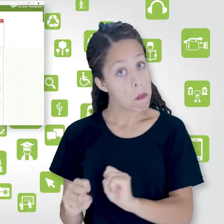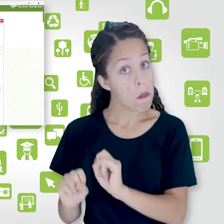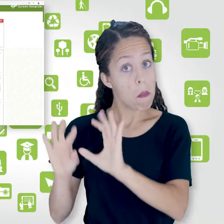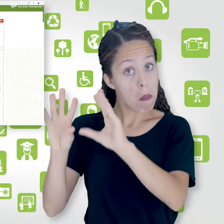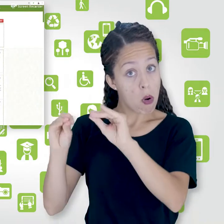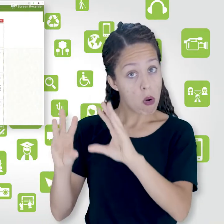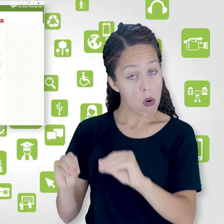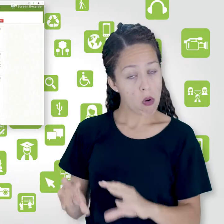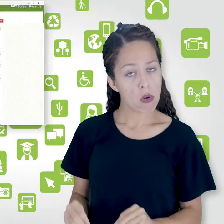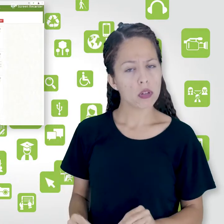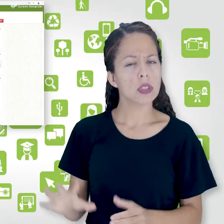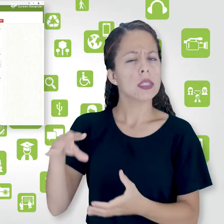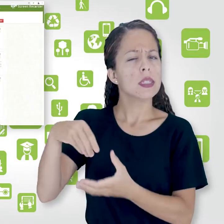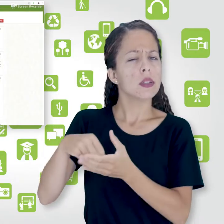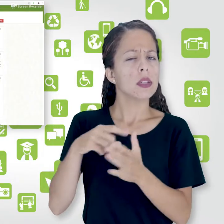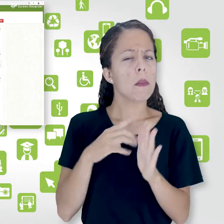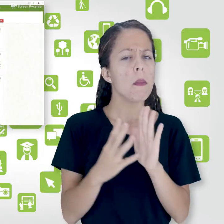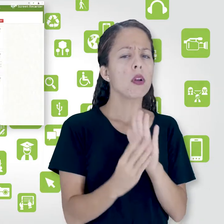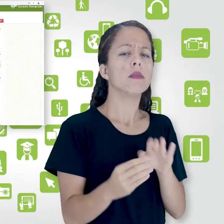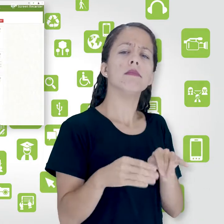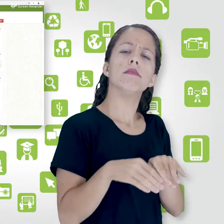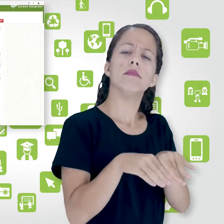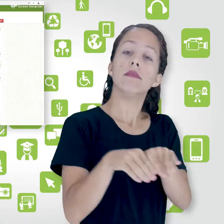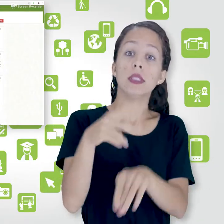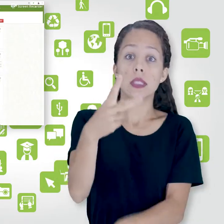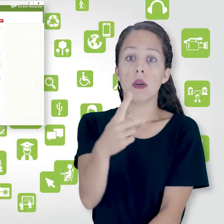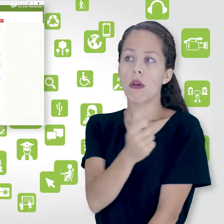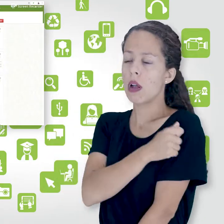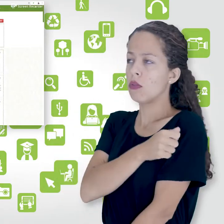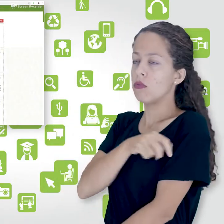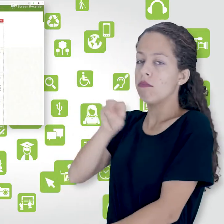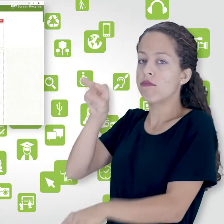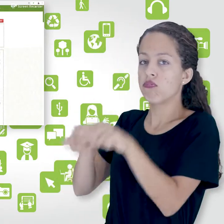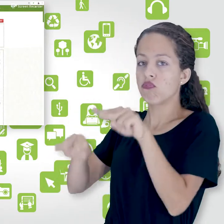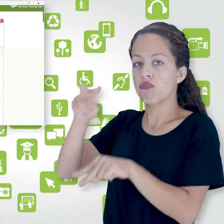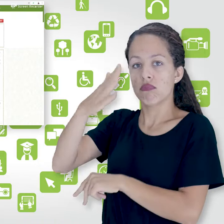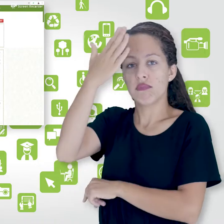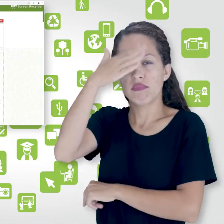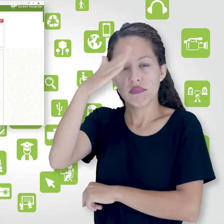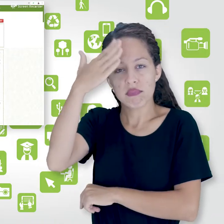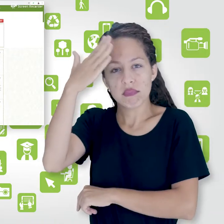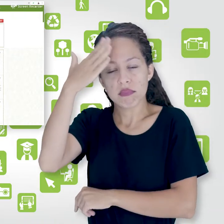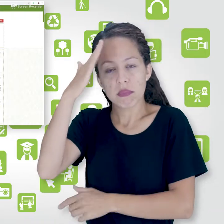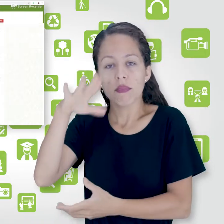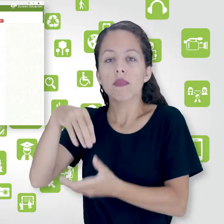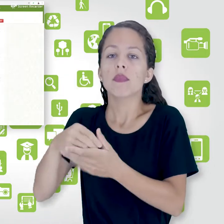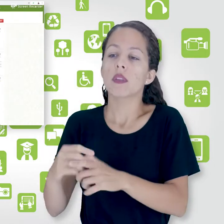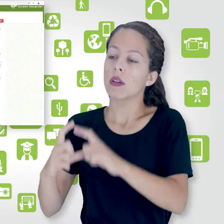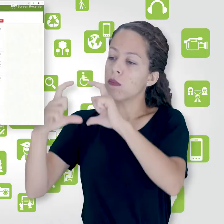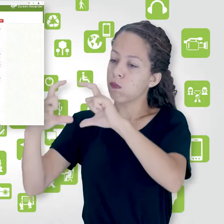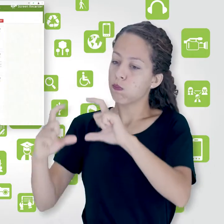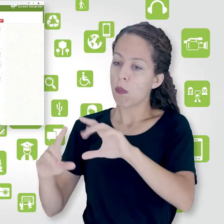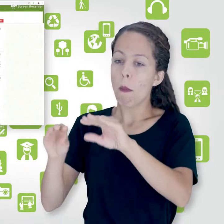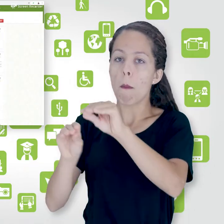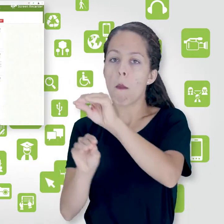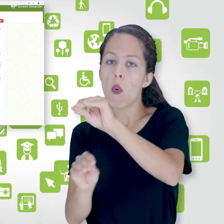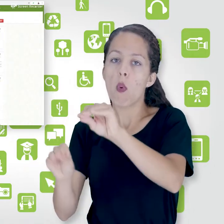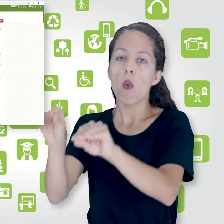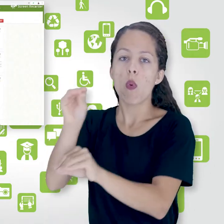tá certo? De maneira padronizada, pra já padronizar pro seu aluno, se você quiser. Mudar os blocos de local, tá certo?